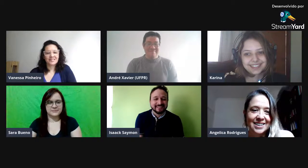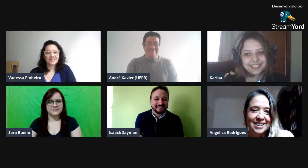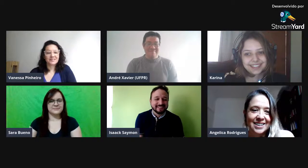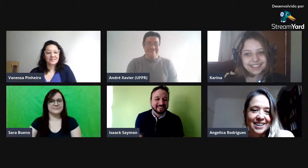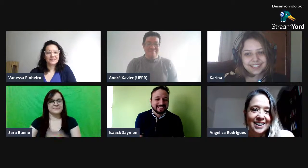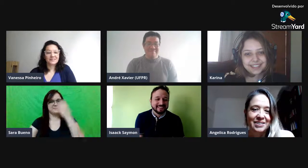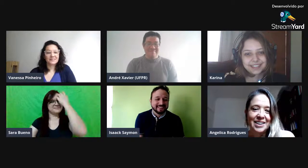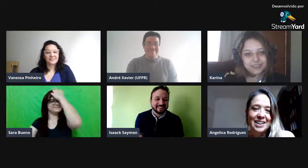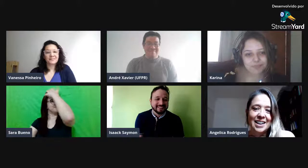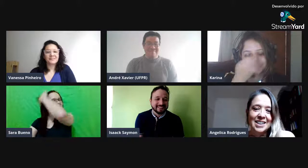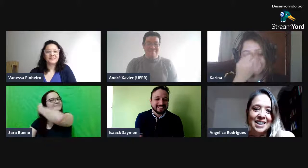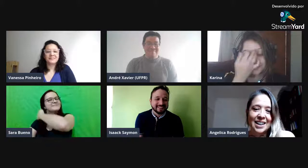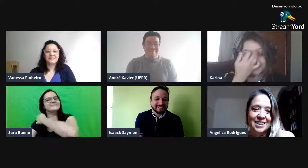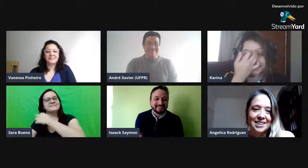Aí vai entrar a Sara.